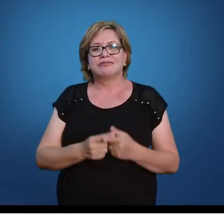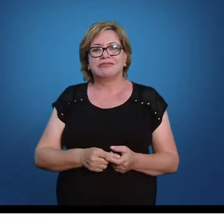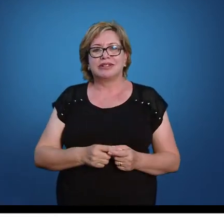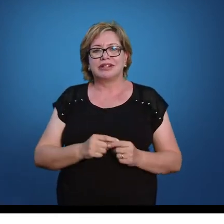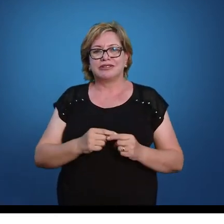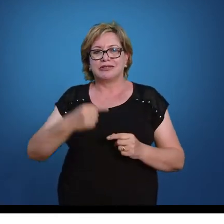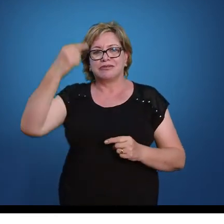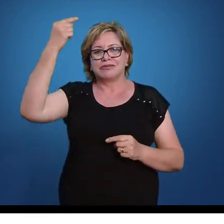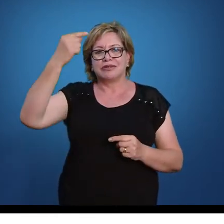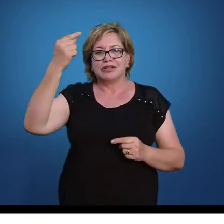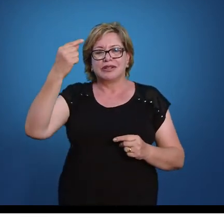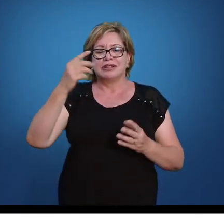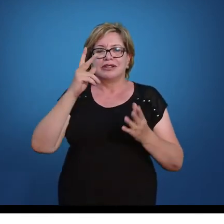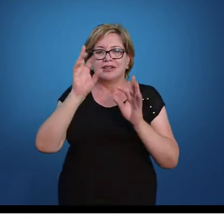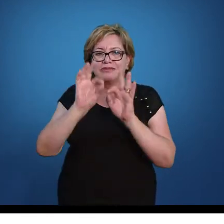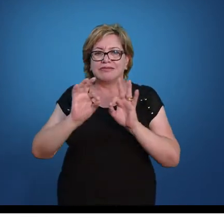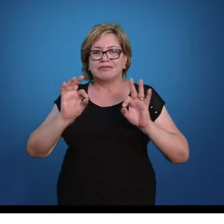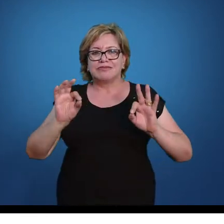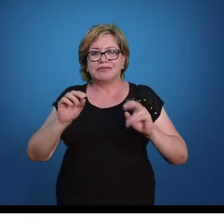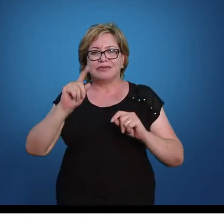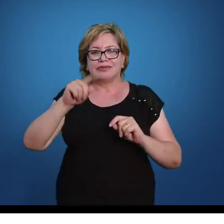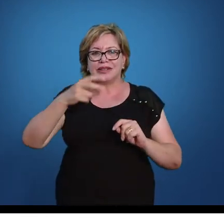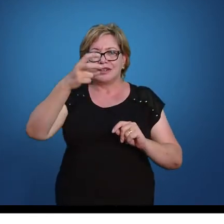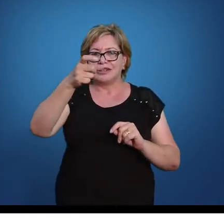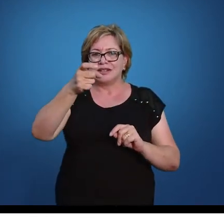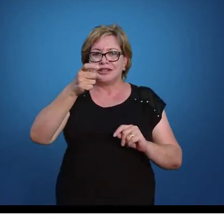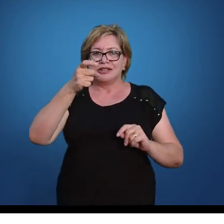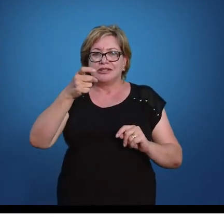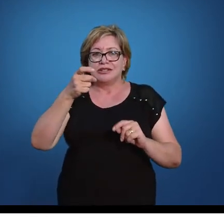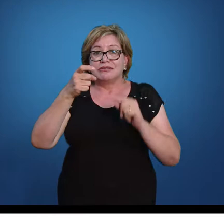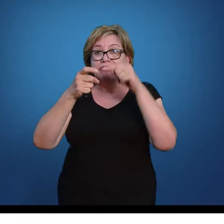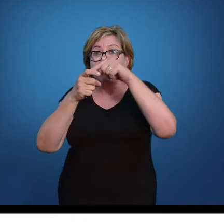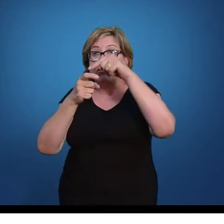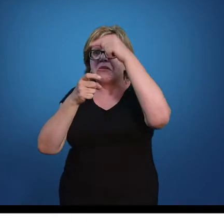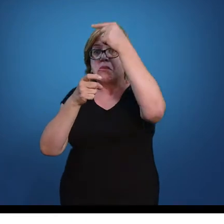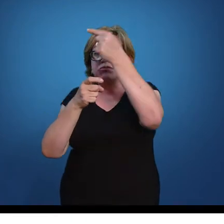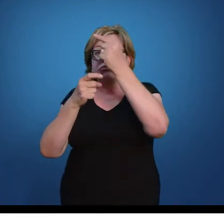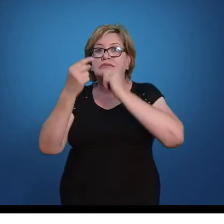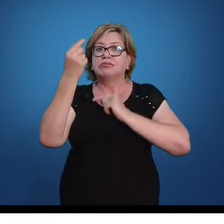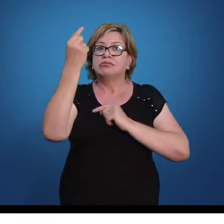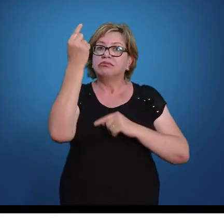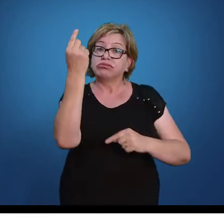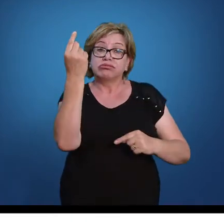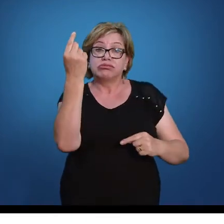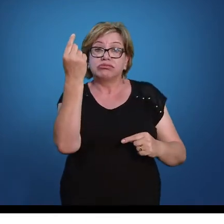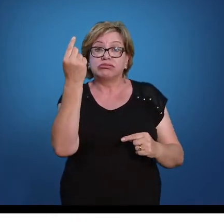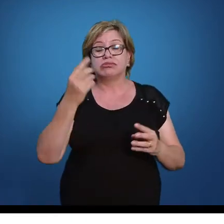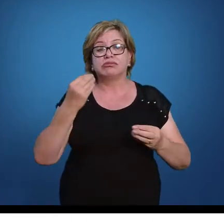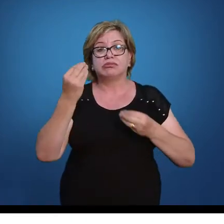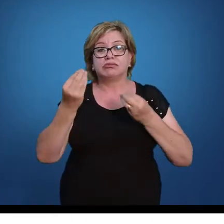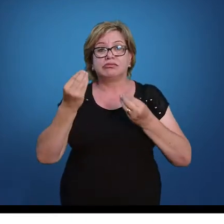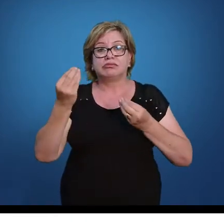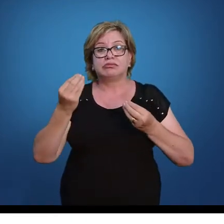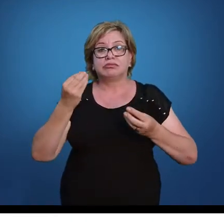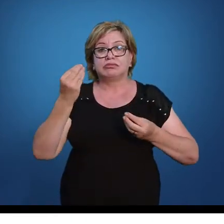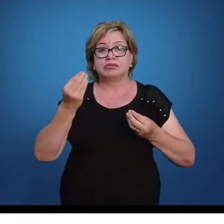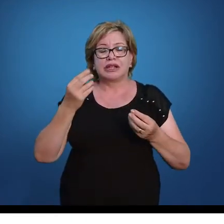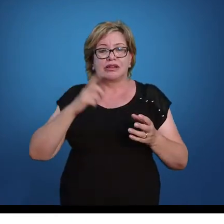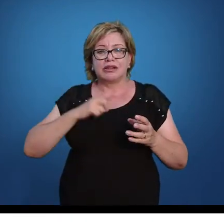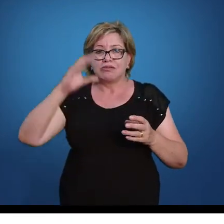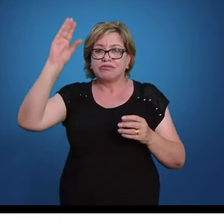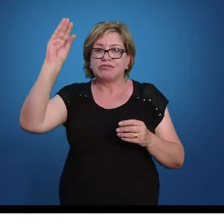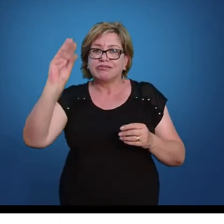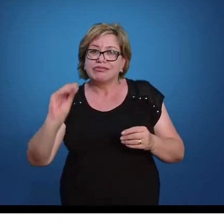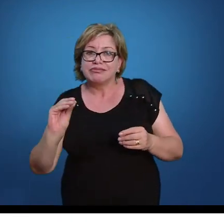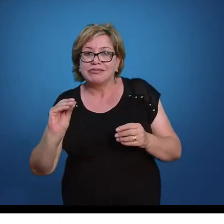Do primeiro grau, ela se dá através do expoente. E o expoente de quem? O expoente da incógnita. Aqui a gente costuma omitir,